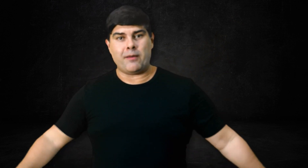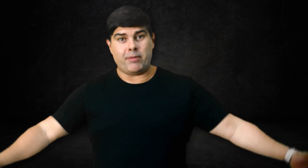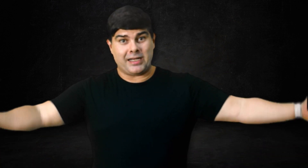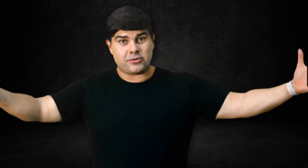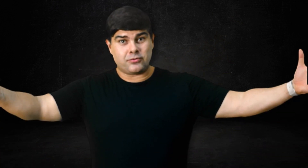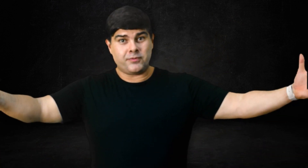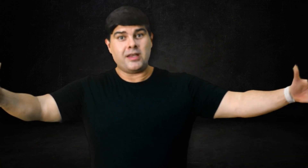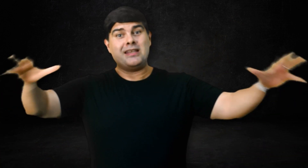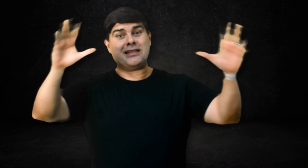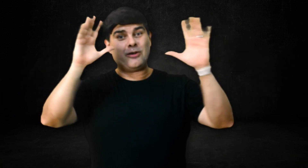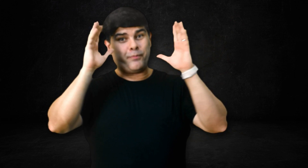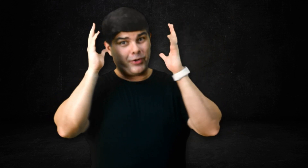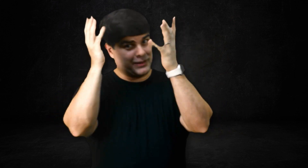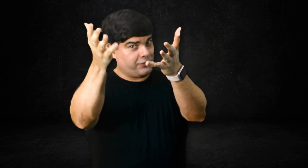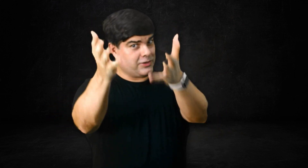abraço e até o próximo vídeo.